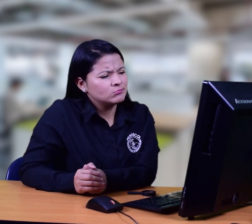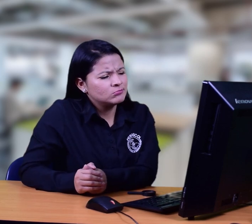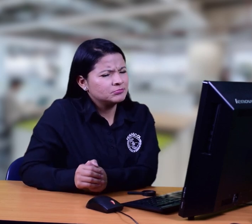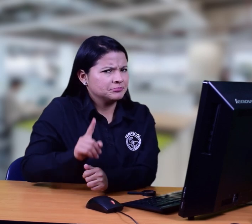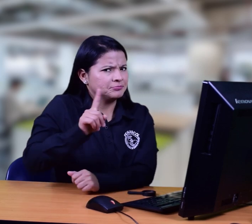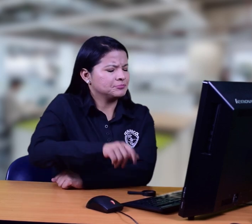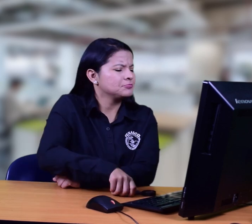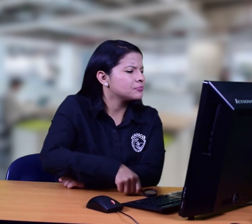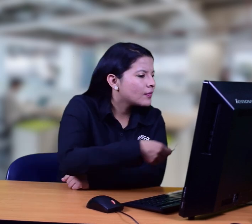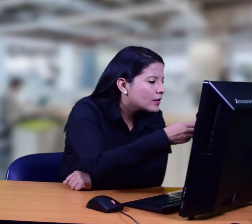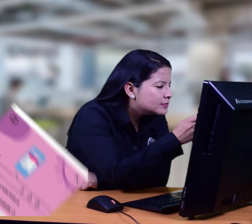Miremos.